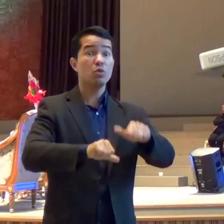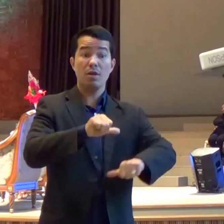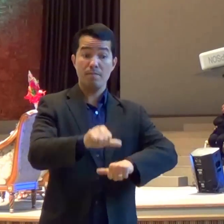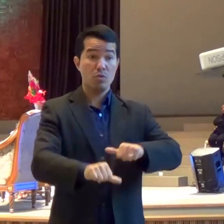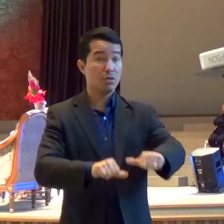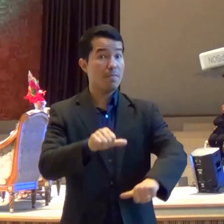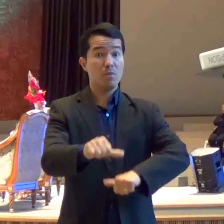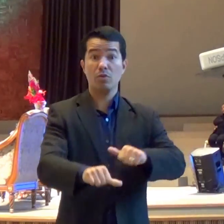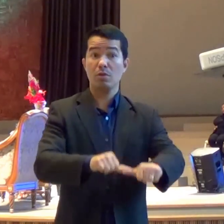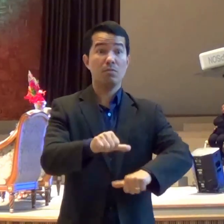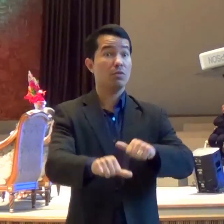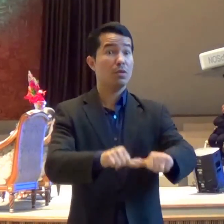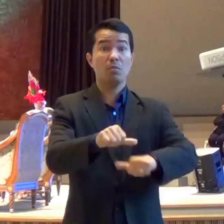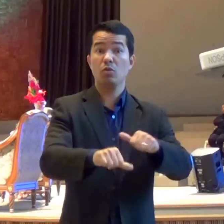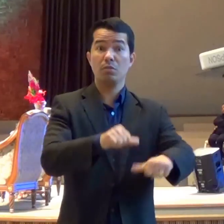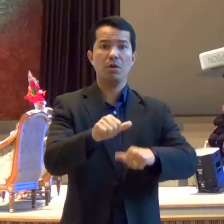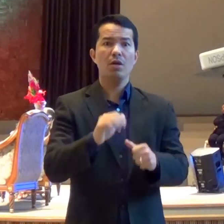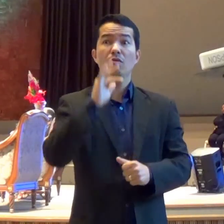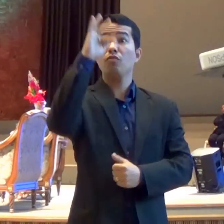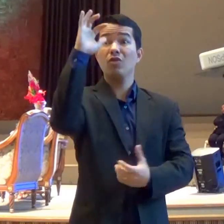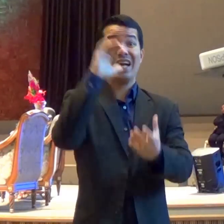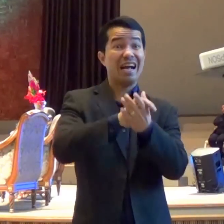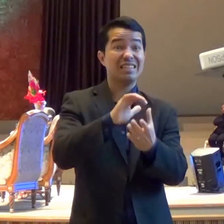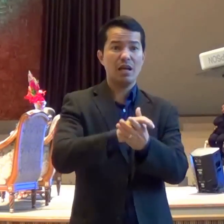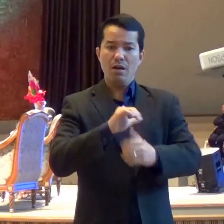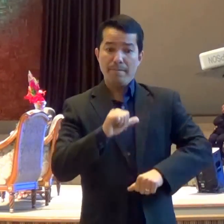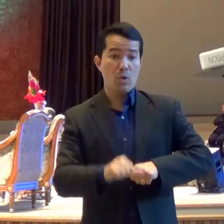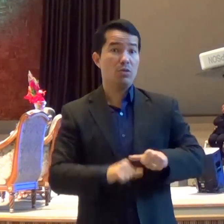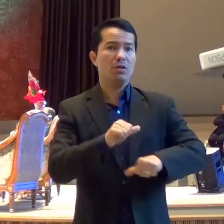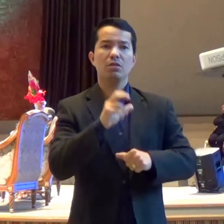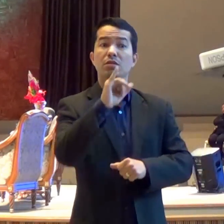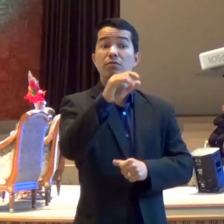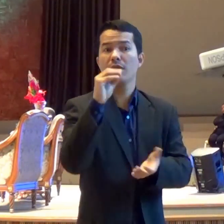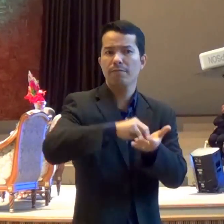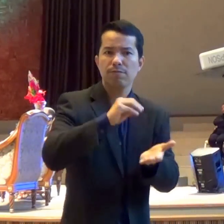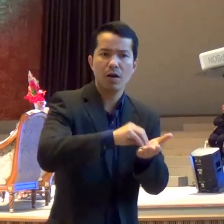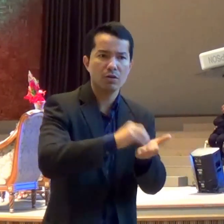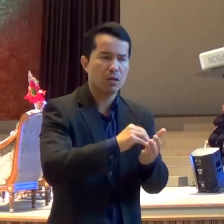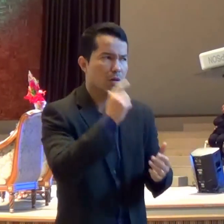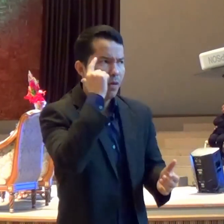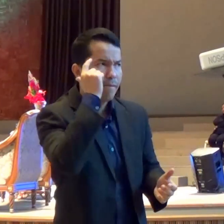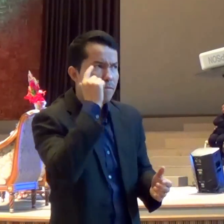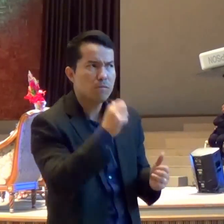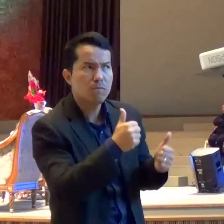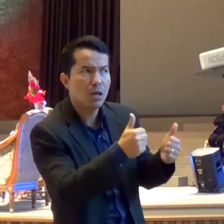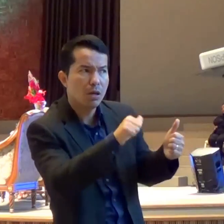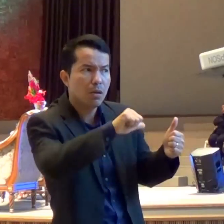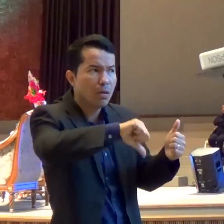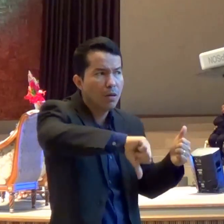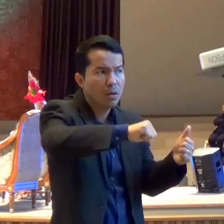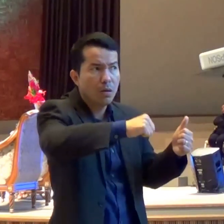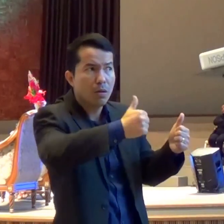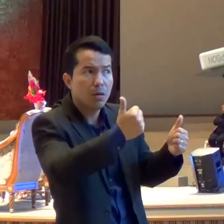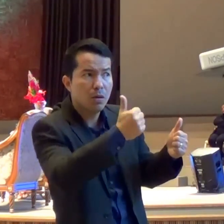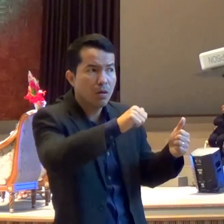mesmas Depois que os filhos Casarem E se a gente Não se autoavaliar Vai ter problemas No casamento